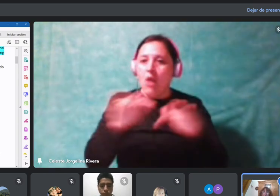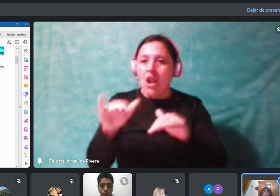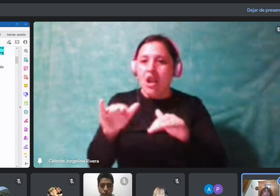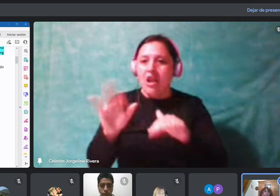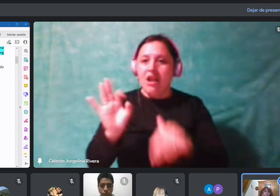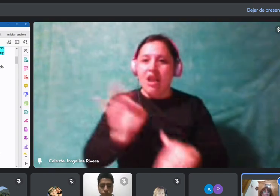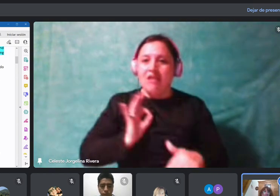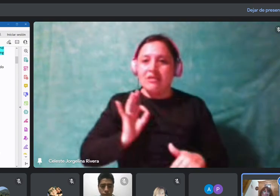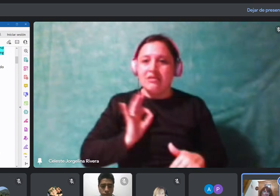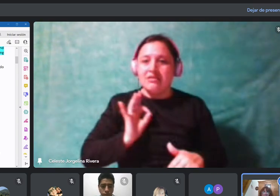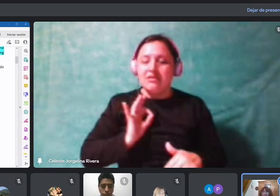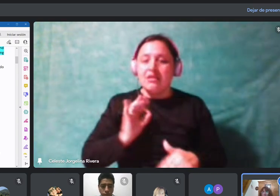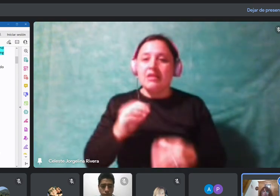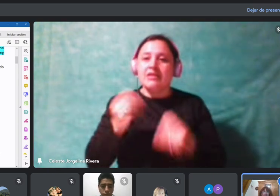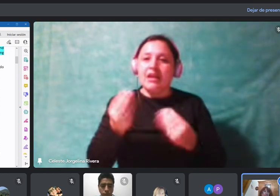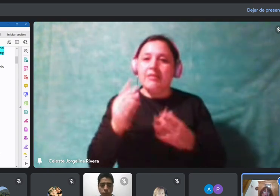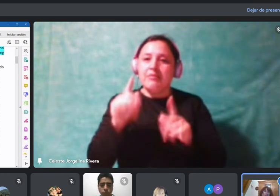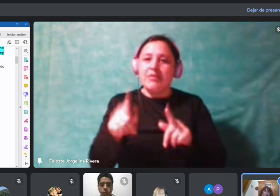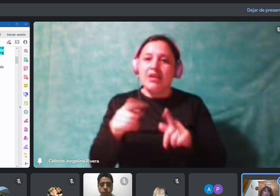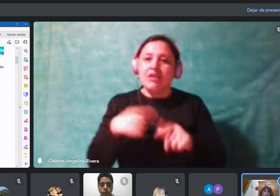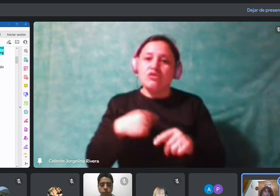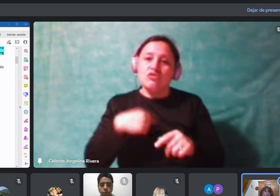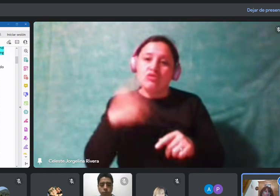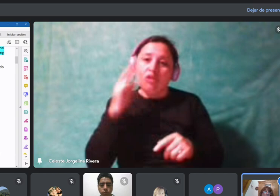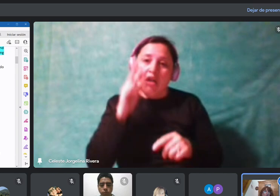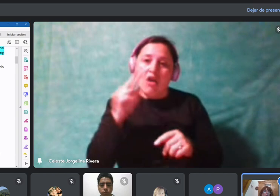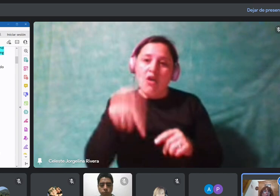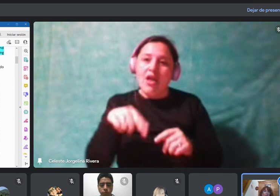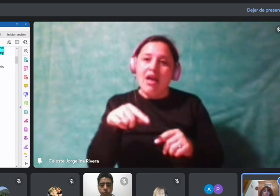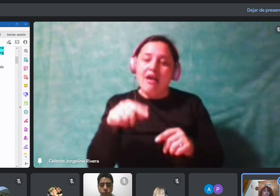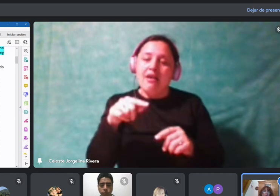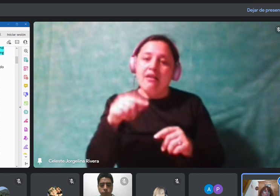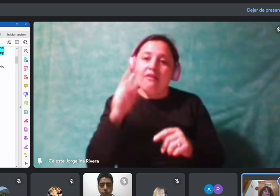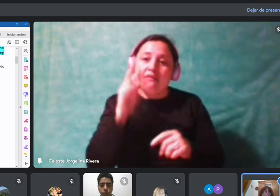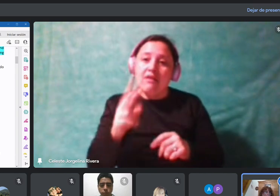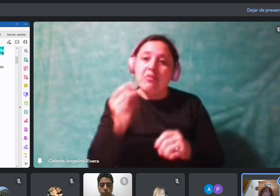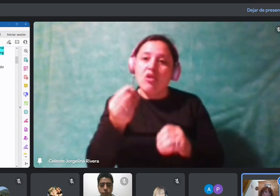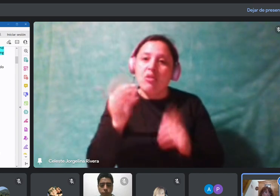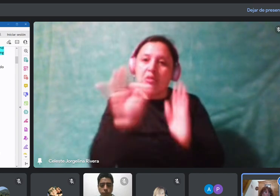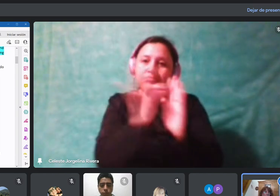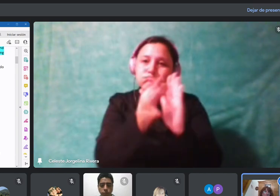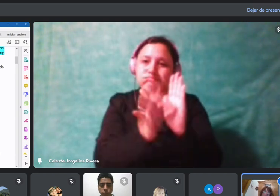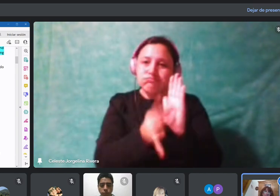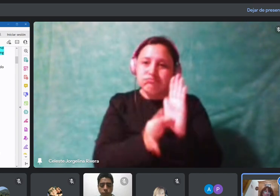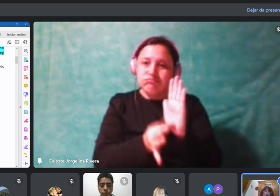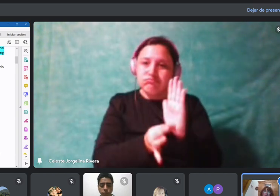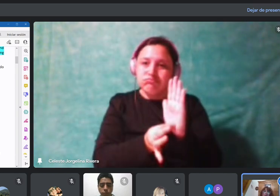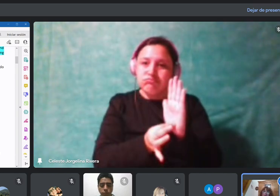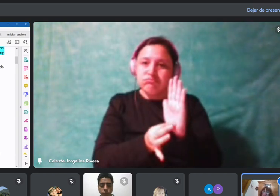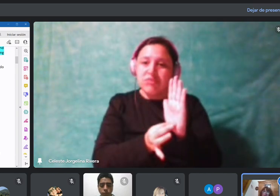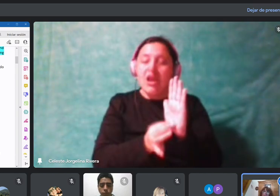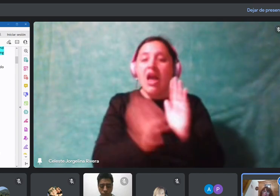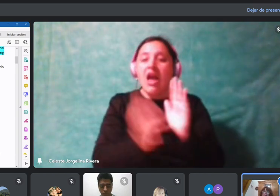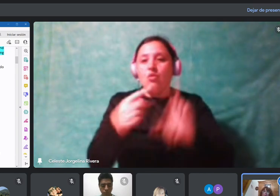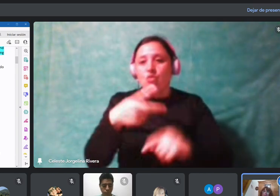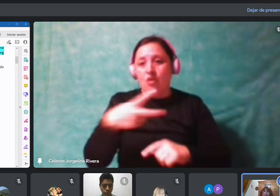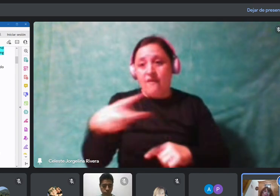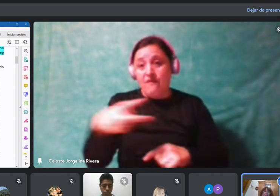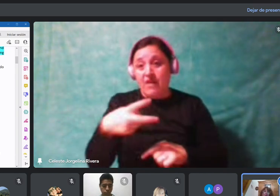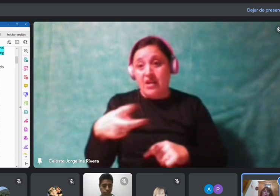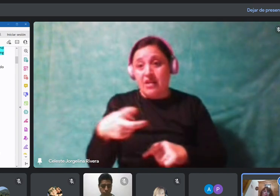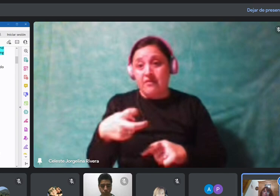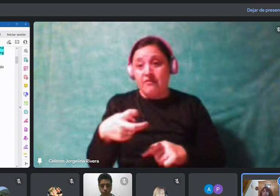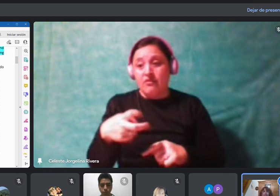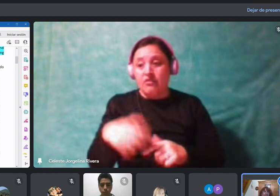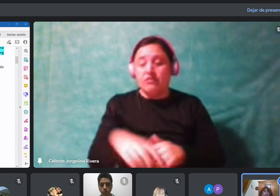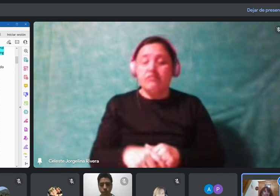algunas particularidades que yo las señalo. ¿Sí? Hoy, por ejemplo, vamos a ver algunos verbos. ¿Sí? Pero de todas maneras, el